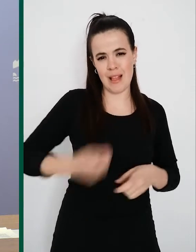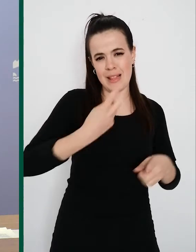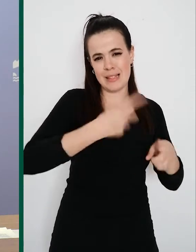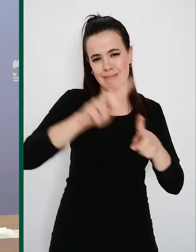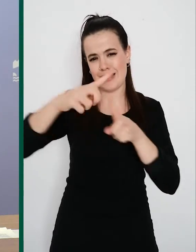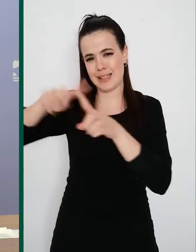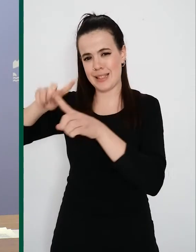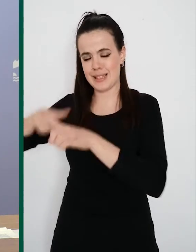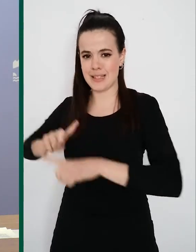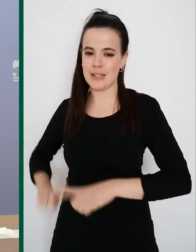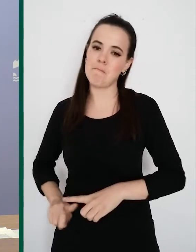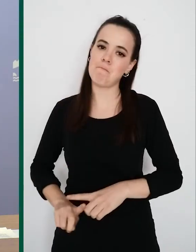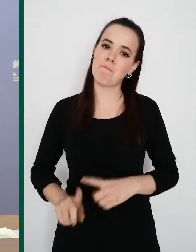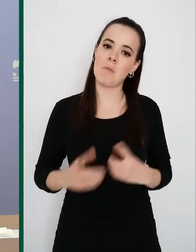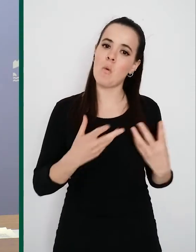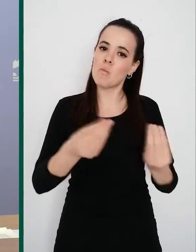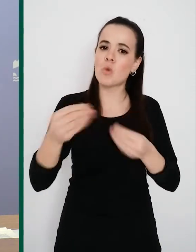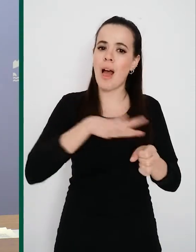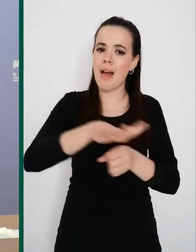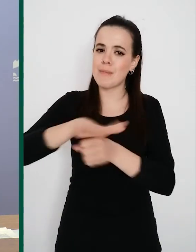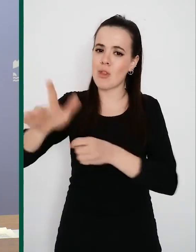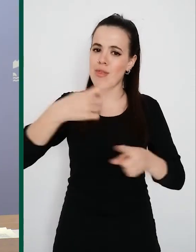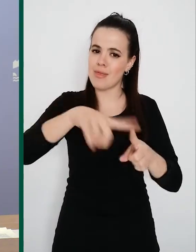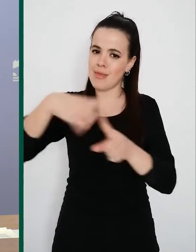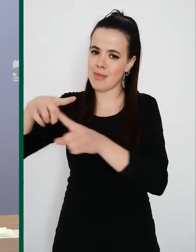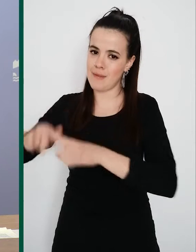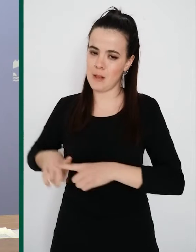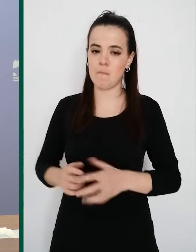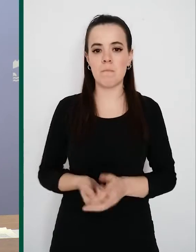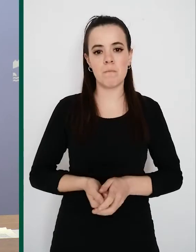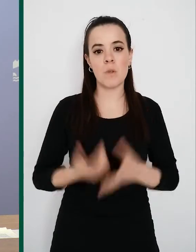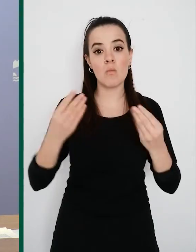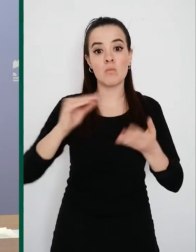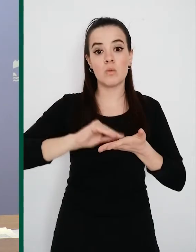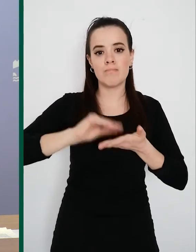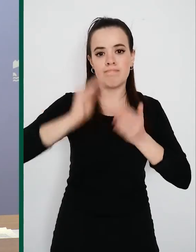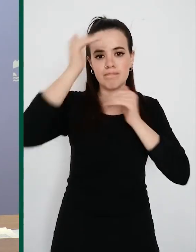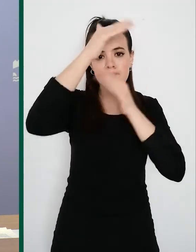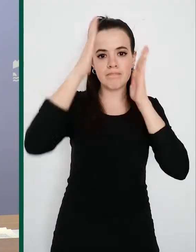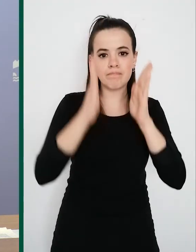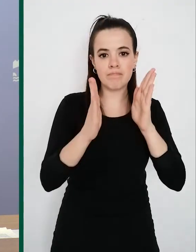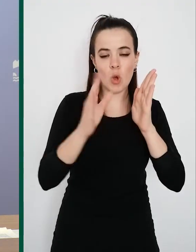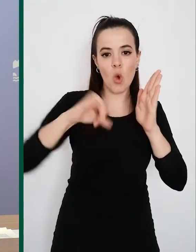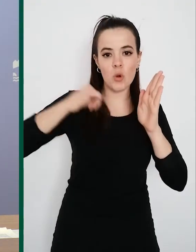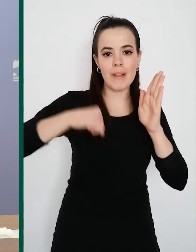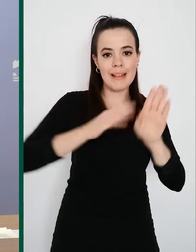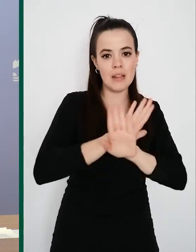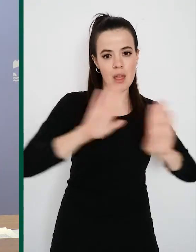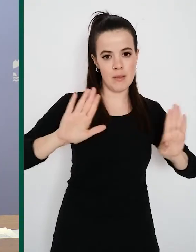y lo componen muchas áreas de trabajo. En ocasiones ponemos el foco en la atención hospitalaria y es importante,